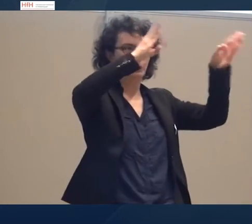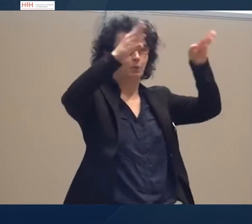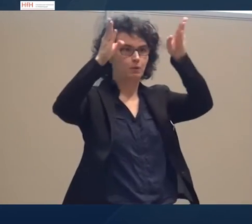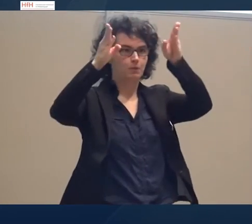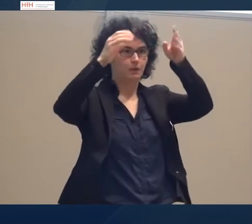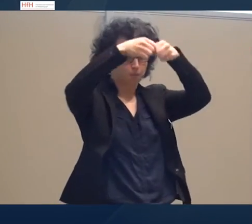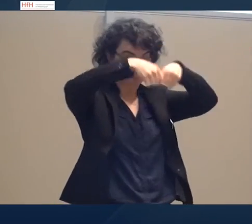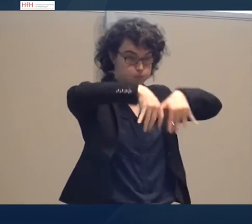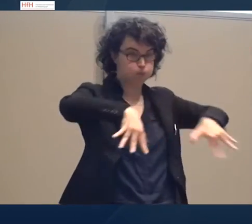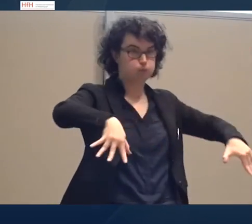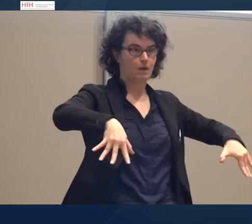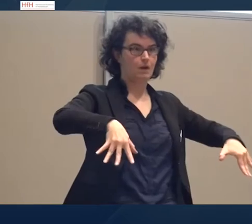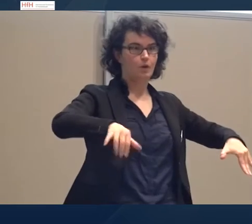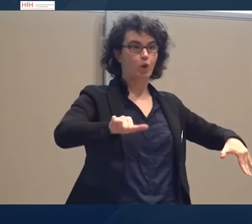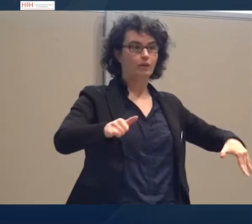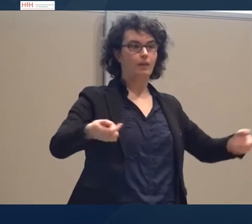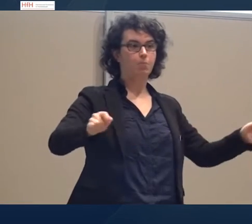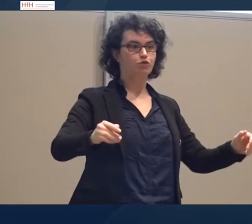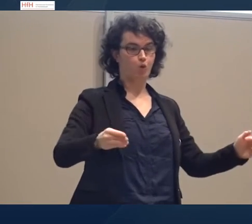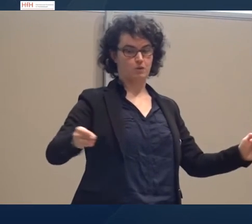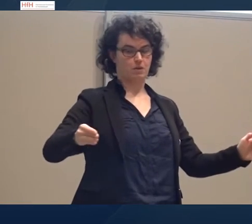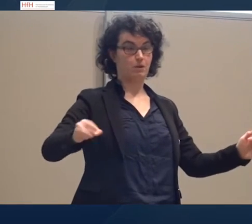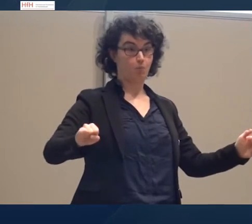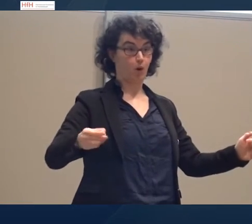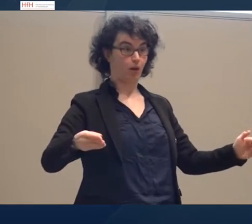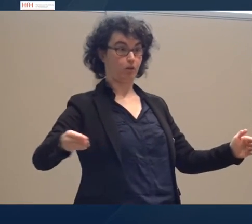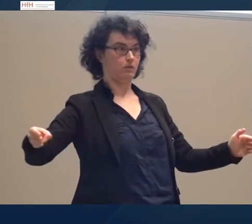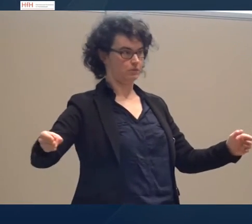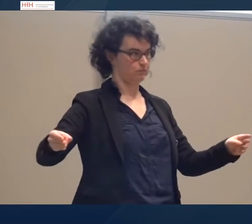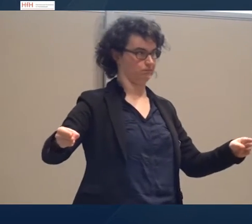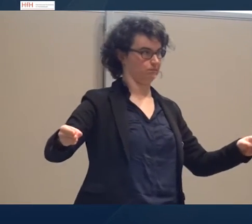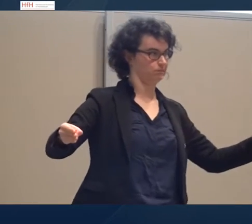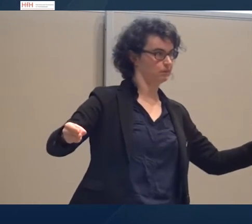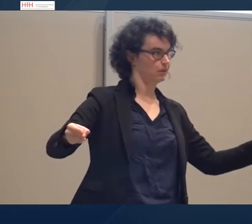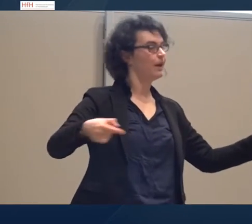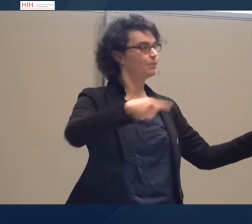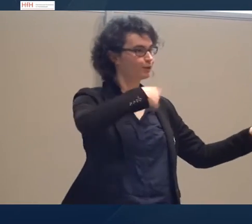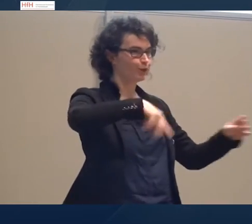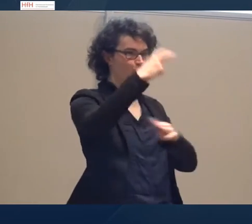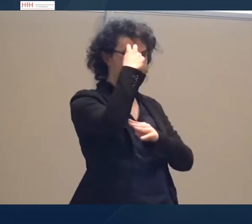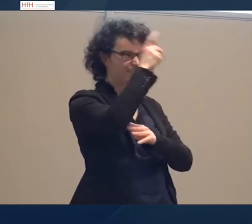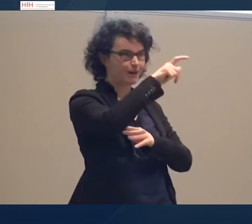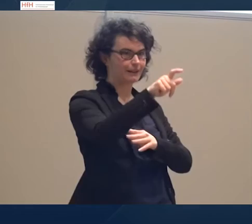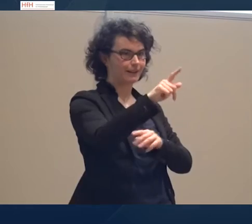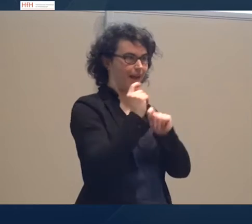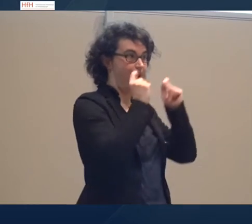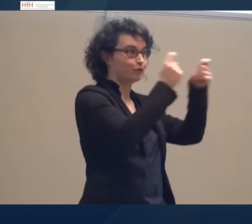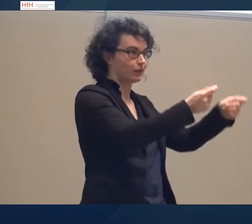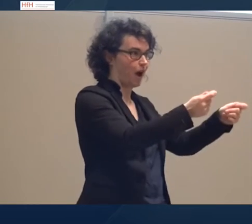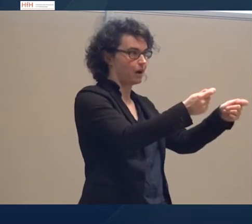viele, das ist keine abgeschlossenen Wissen, viele, viele Textarten, die möglich sind und die unsere Experten dann produzieren können, wenn sie wollen. Da